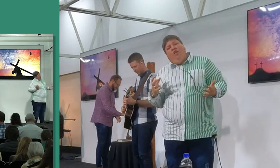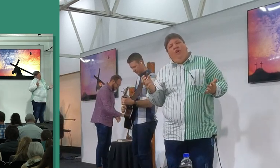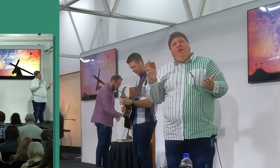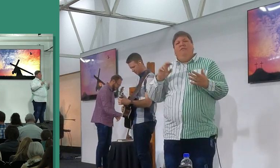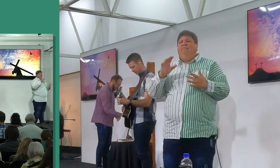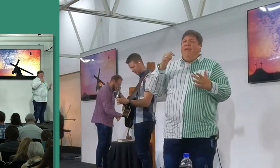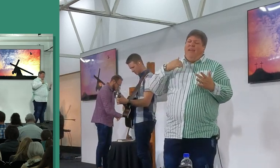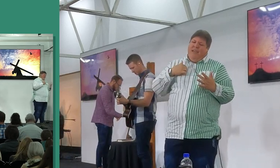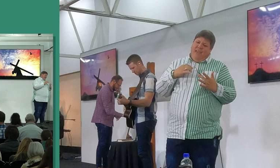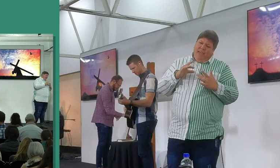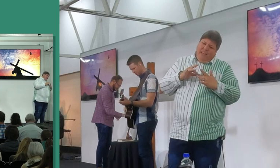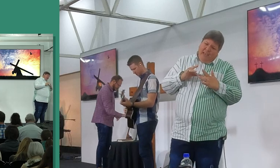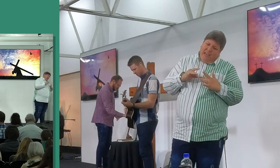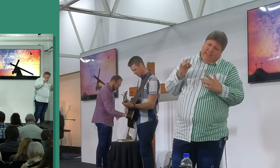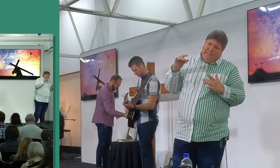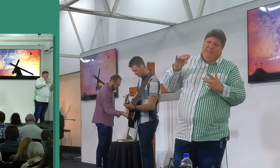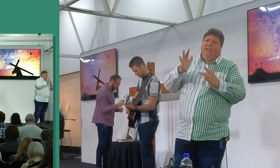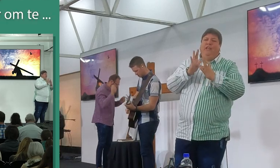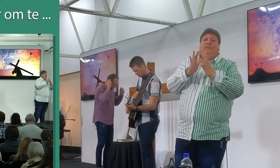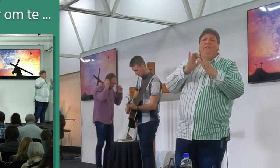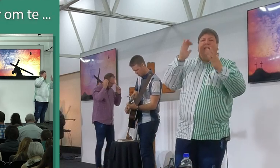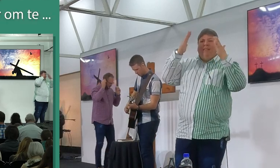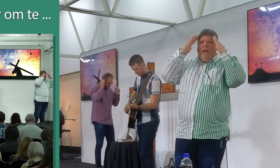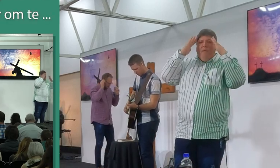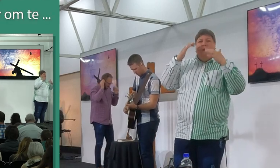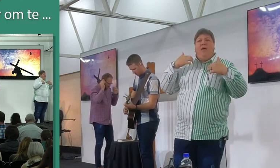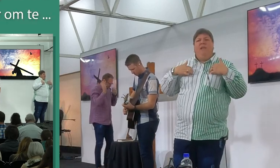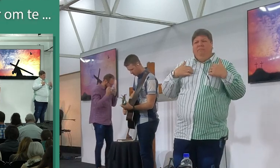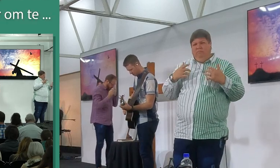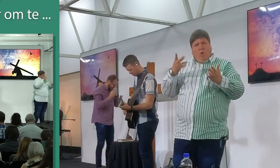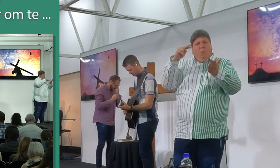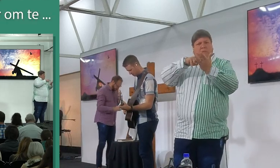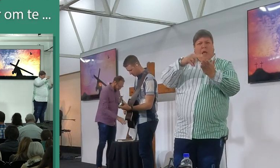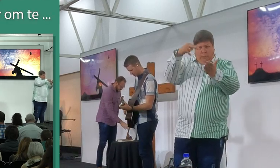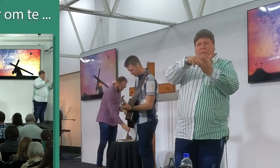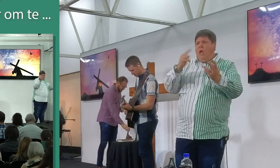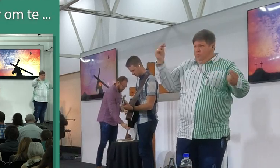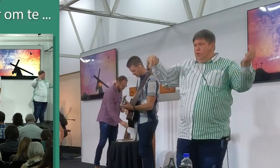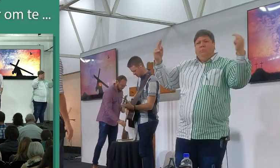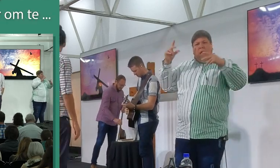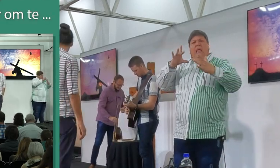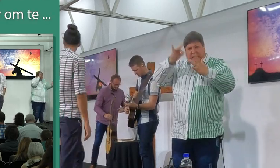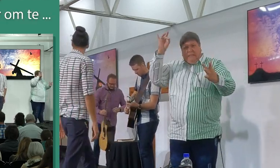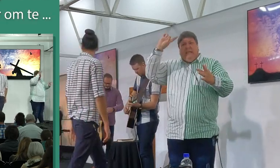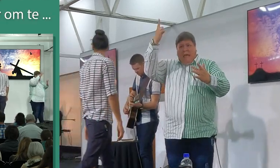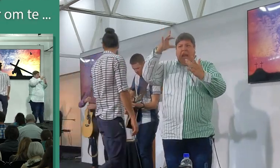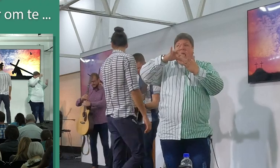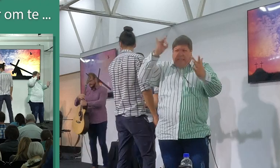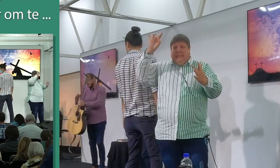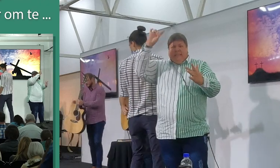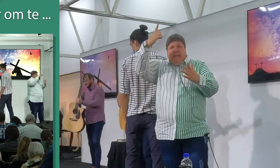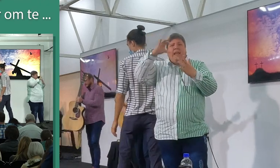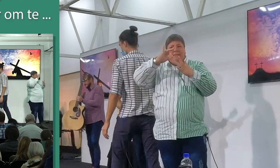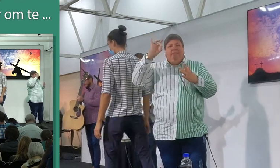ek kies vir oogend in Jesus, een dankbare leven, wil ek jou eindag om op te staan, en sê, dit is wat ek kies in die heren, ek kies dit,